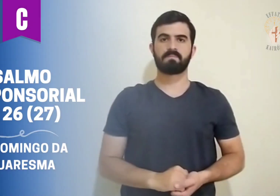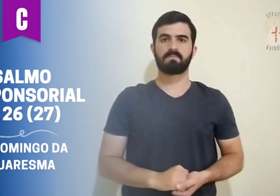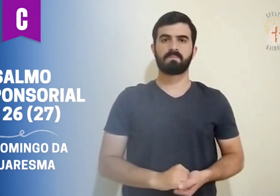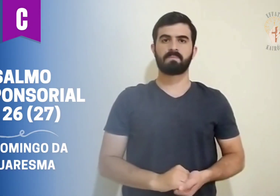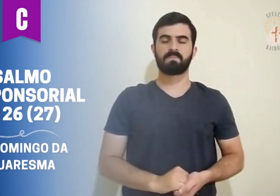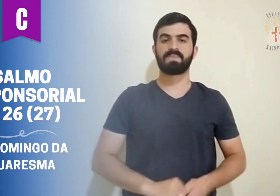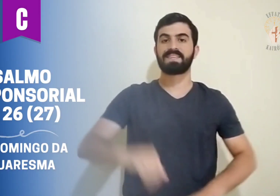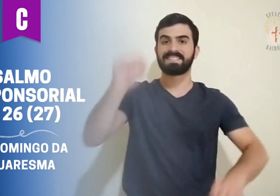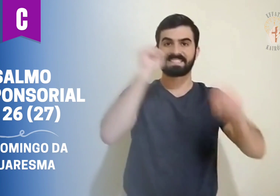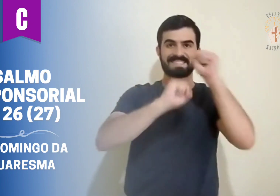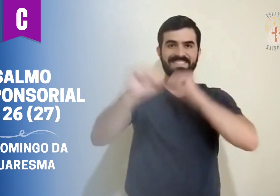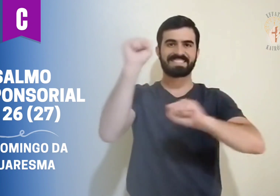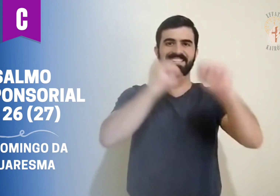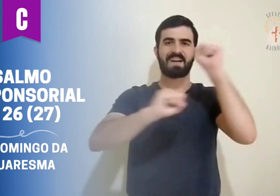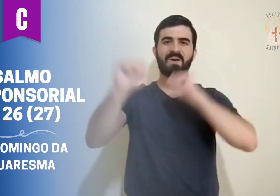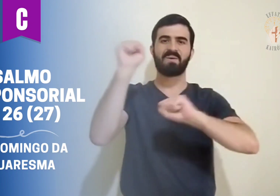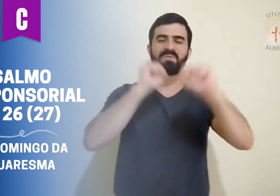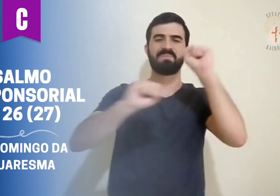Salmo responsorial